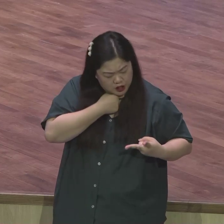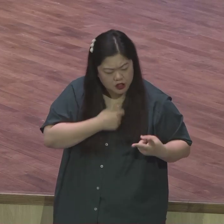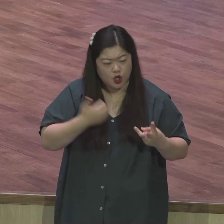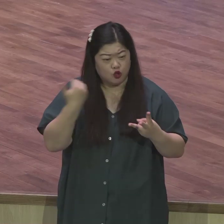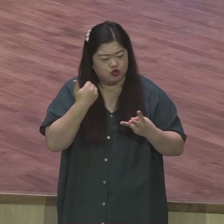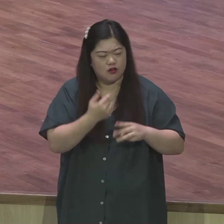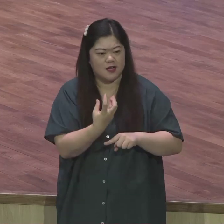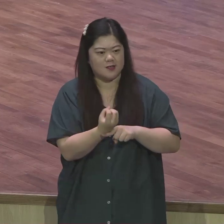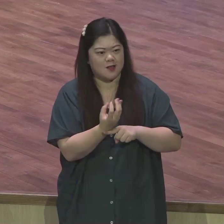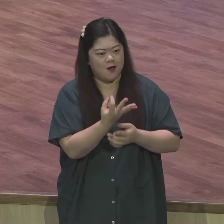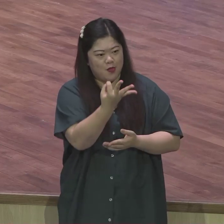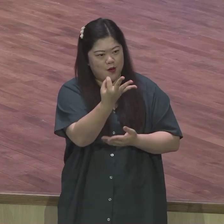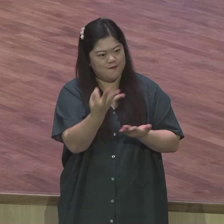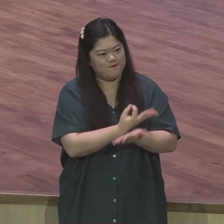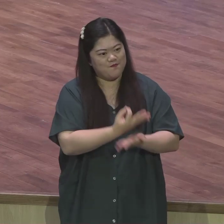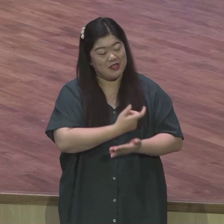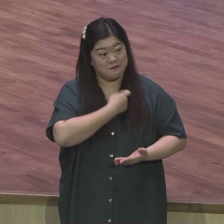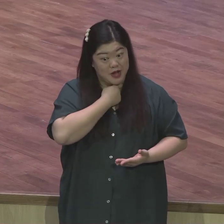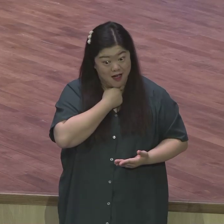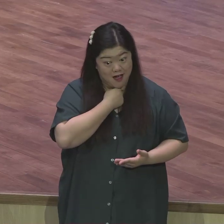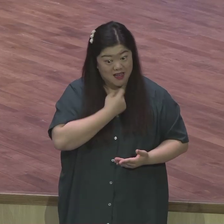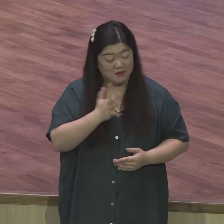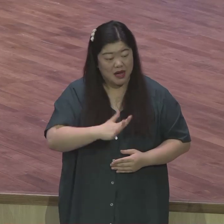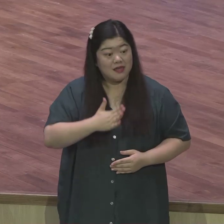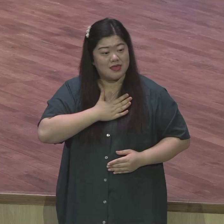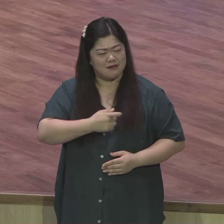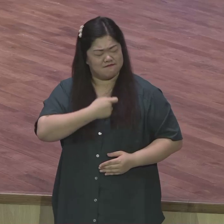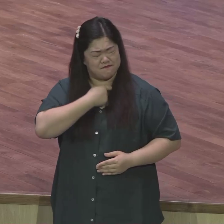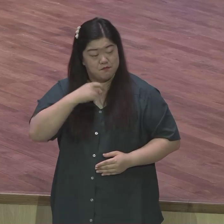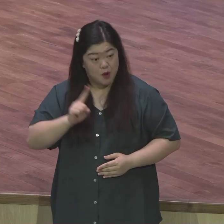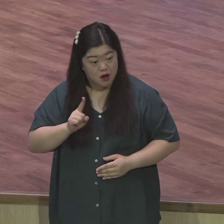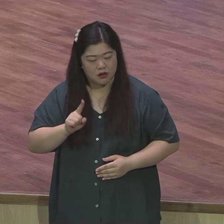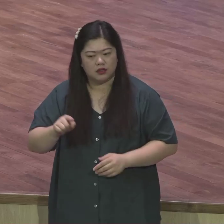나의 야망은 사람들의 영혼입니다